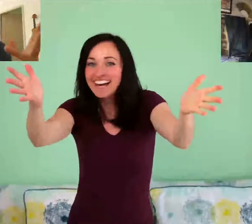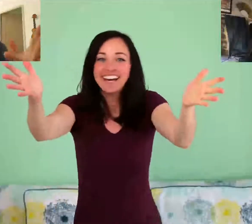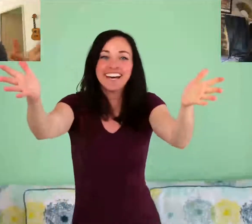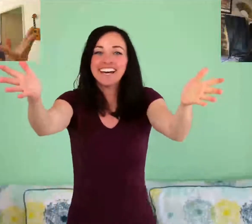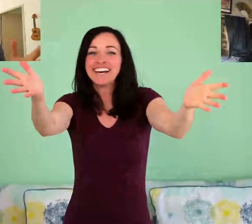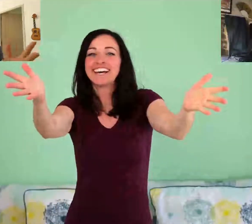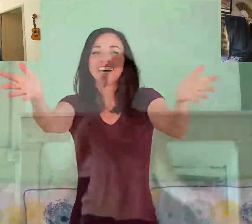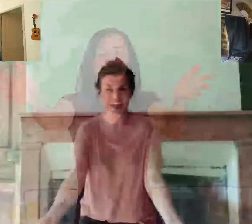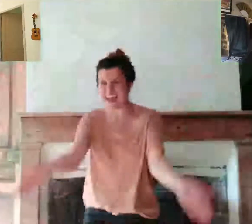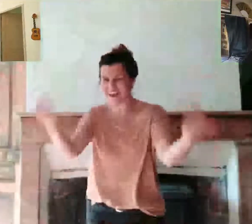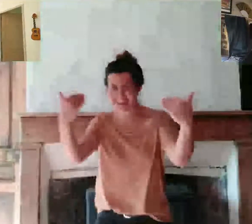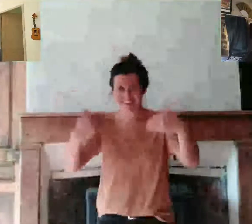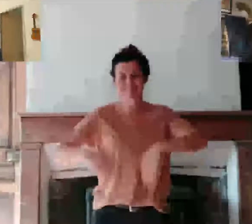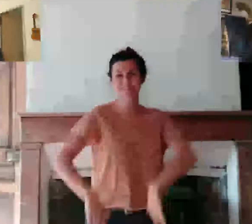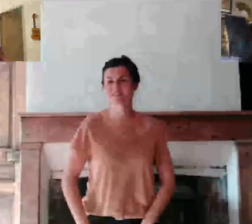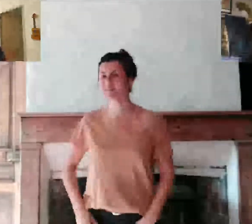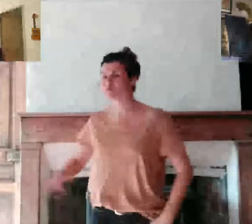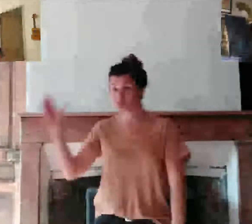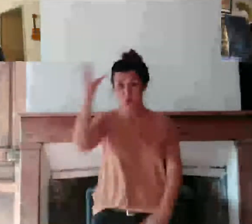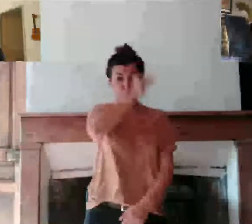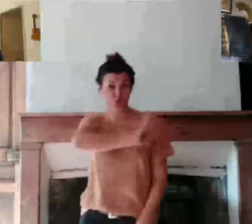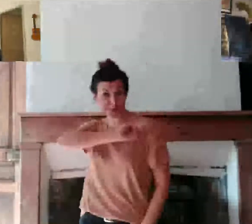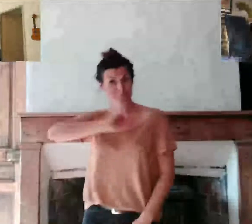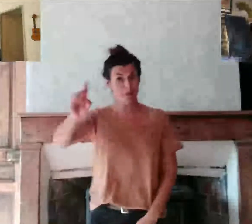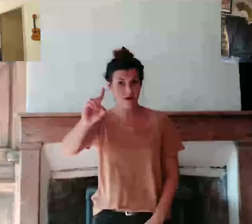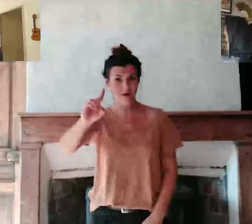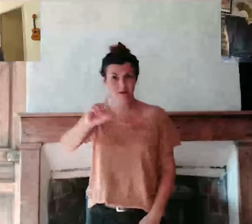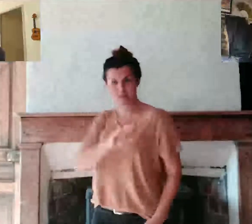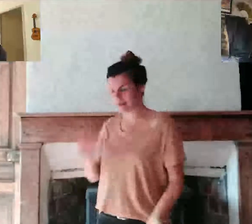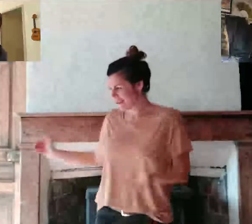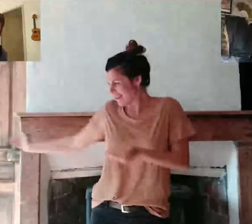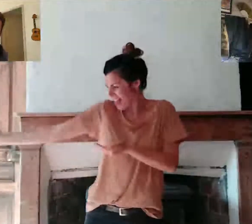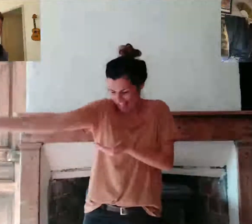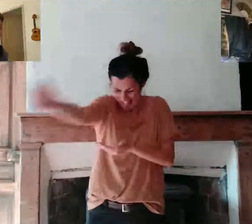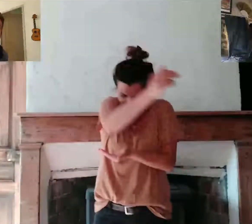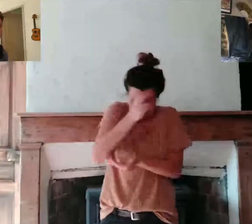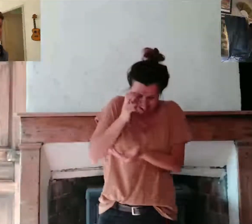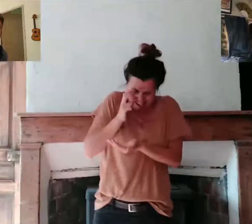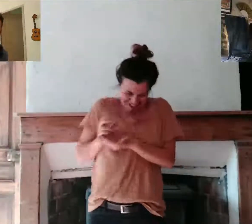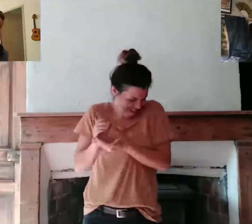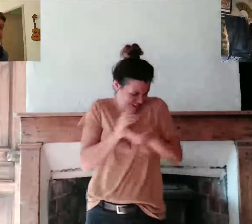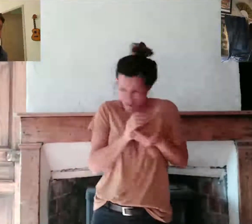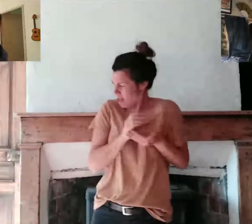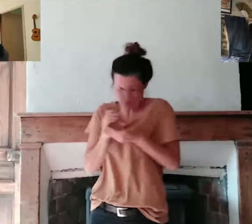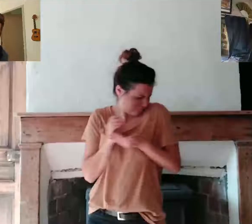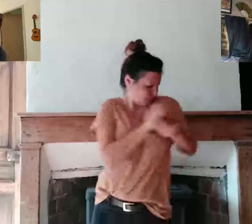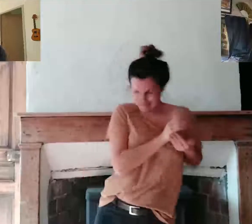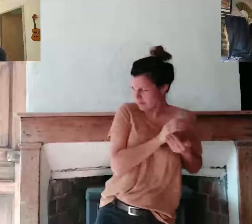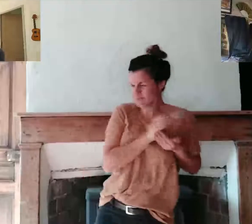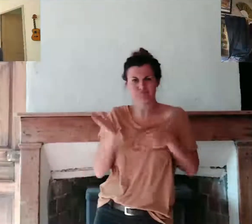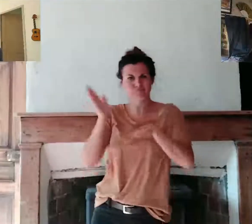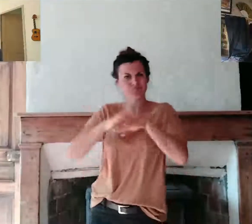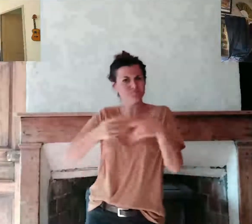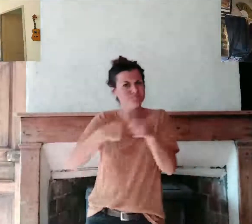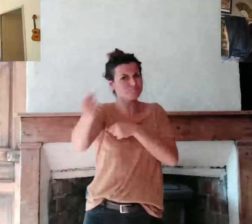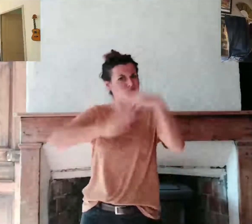Allez ! Allez n'oublie pas Que tout pour soi Ça marche pas